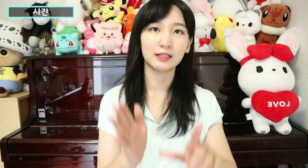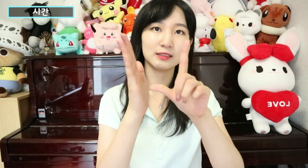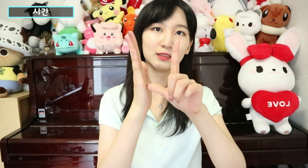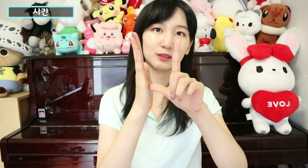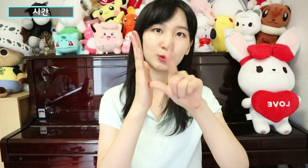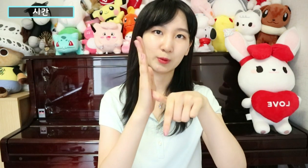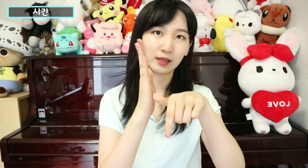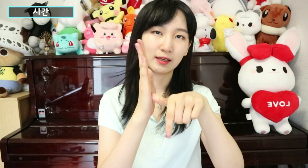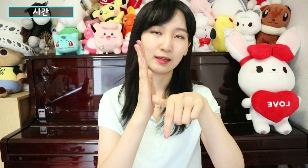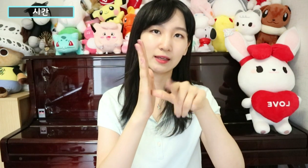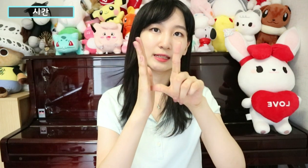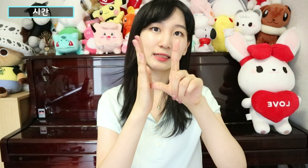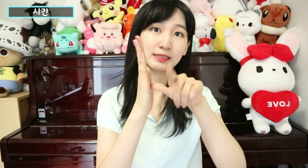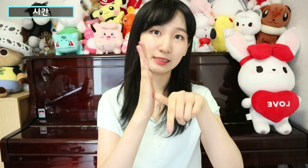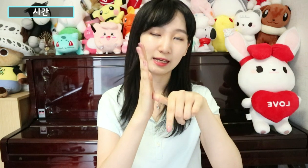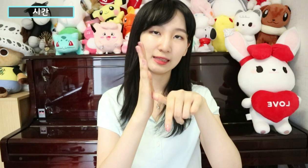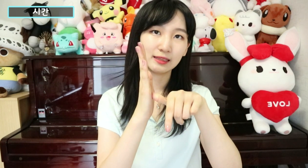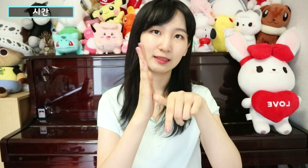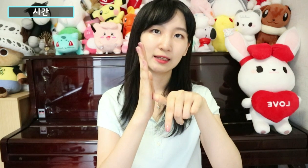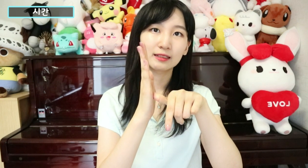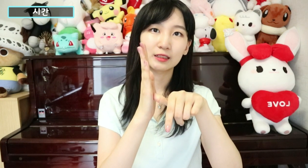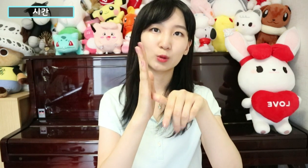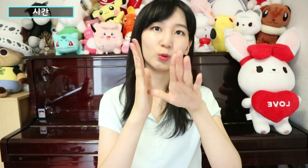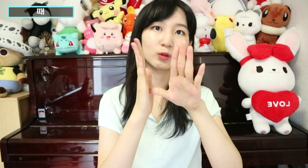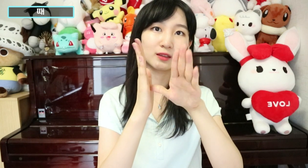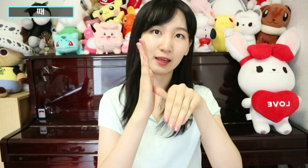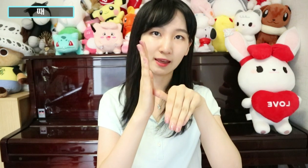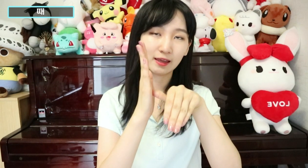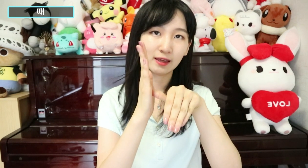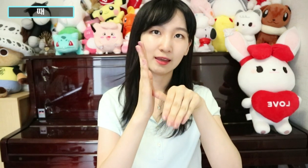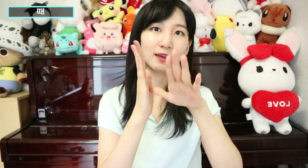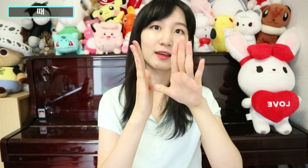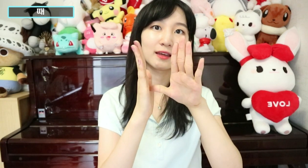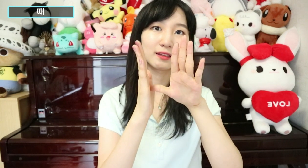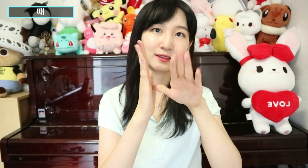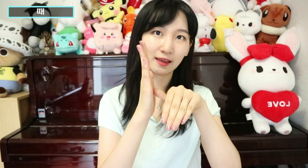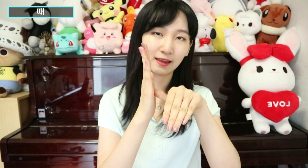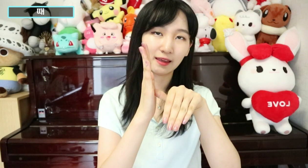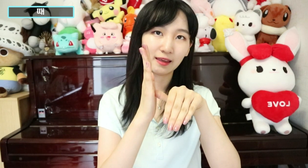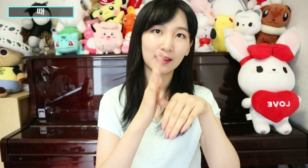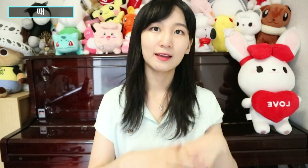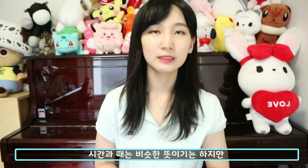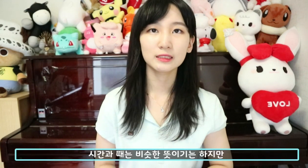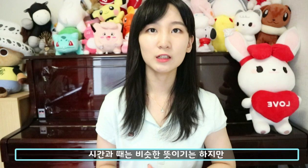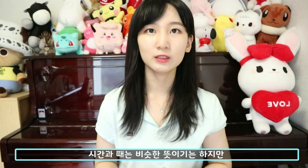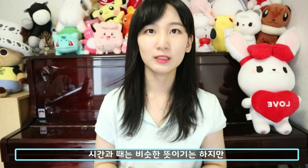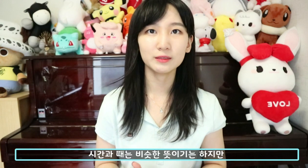시간은 이렇게. 시간. 그리고 때. 때. 시간과 때는